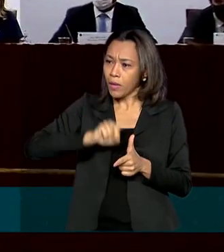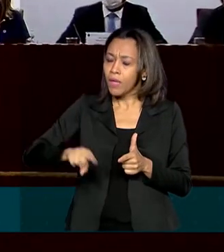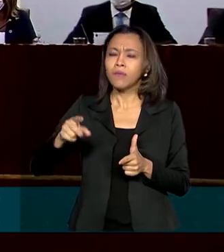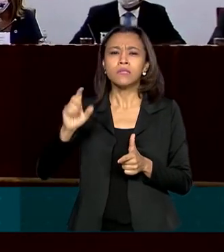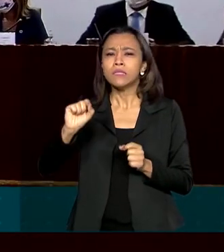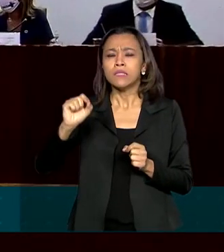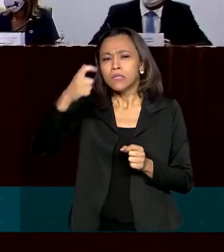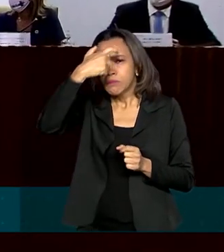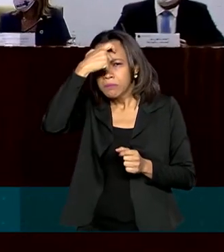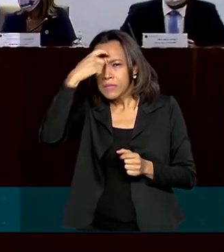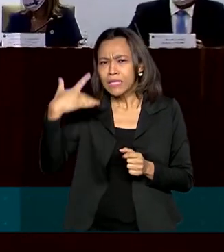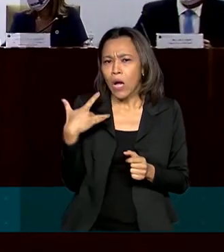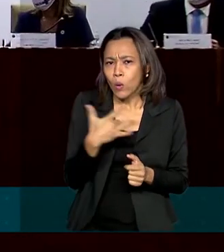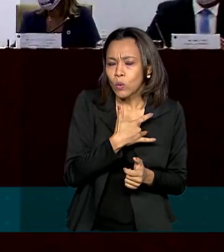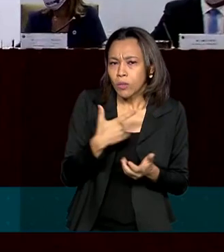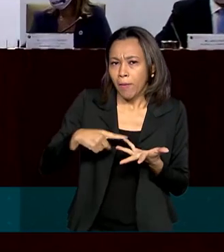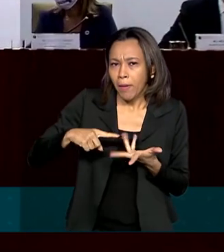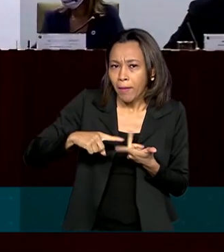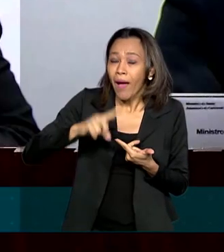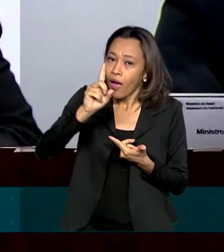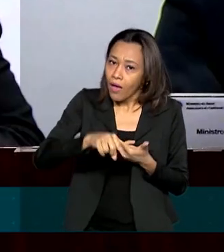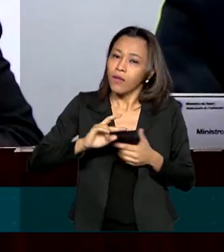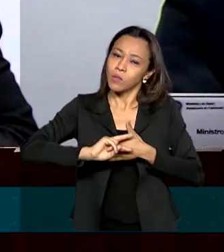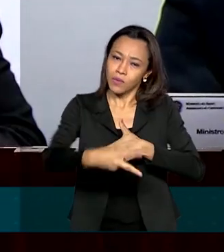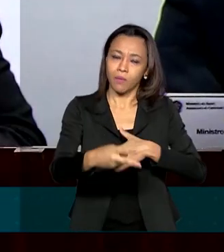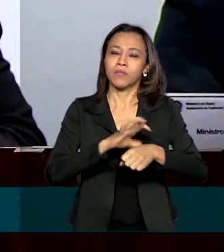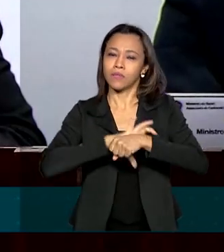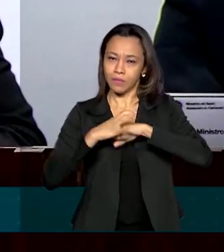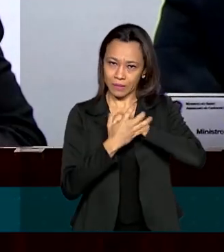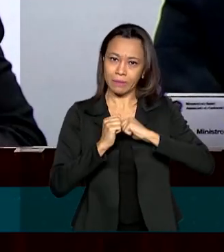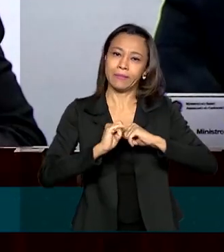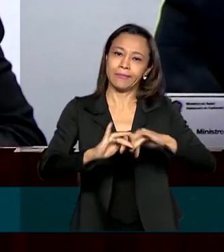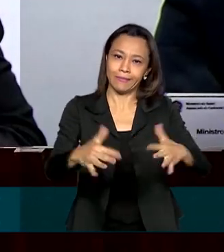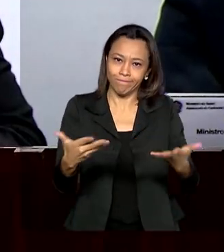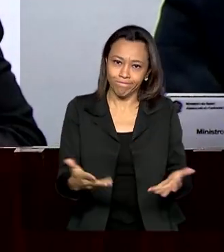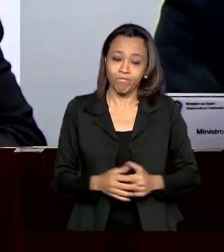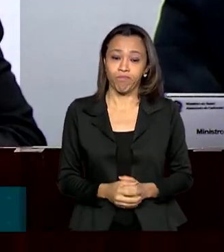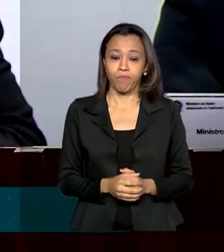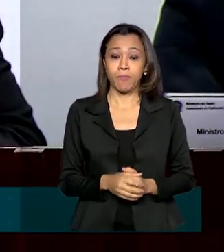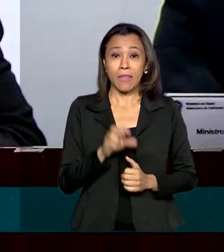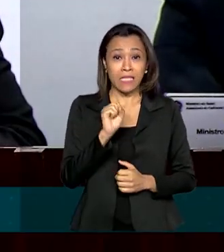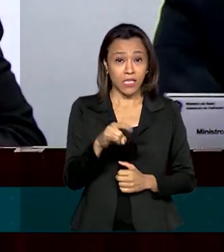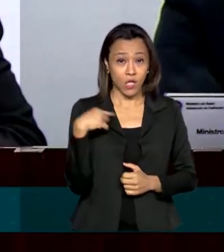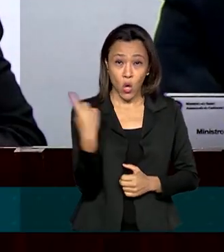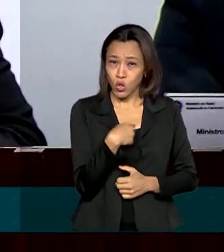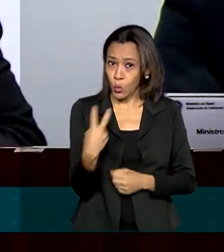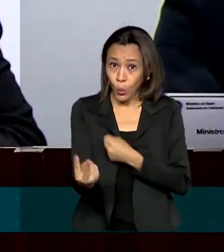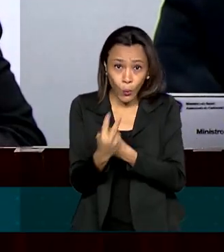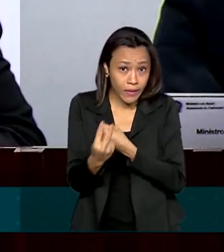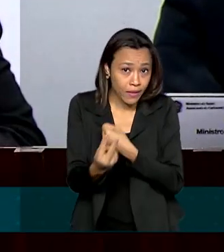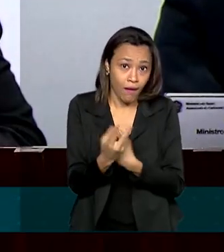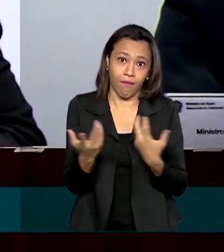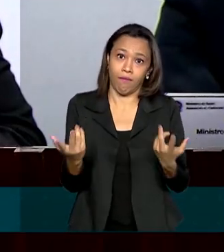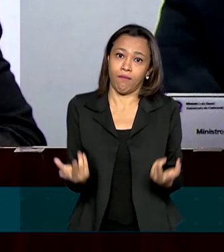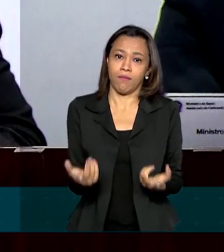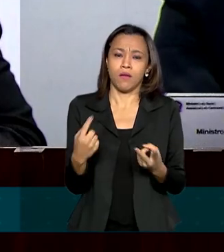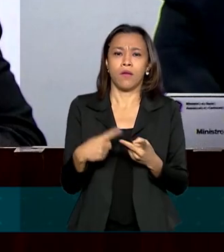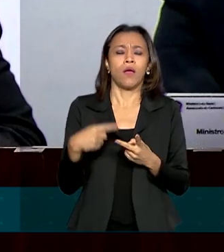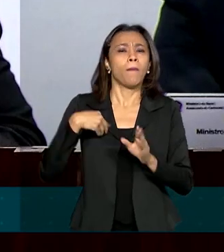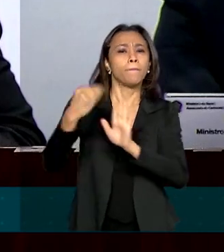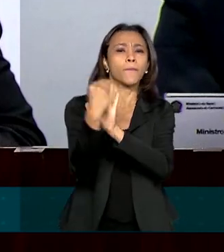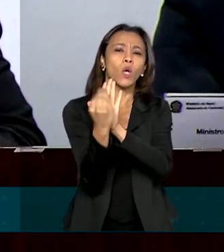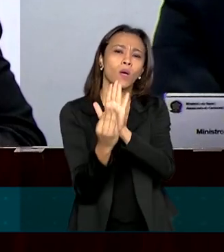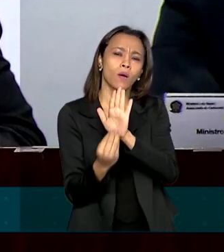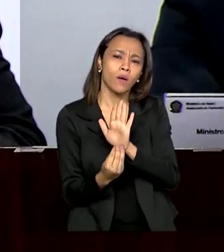serão uma das consequências da pandemia. Se nós não cuidarmos disso, se nós não tivermos programas